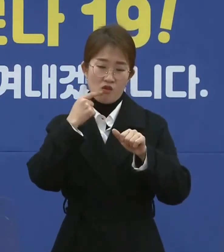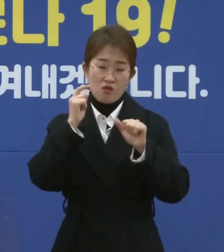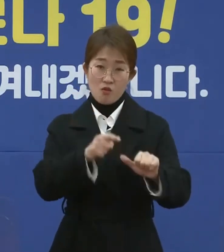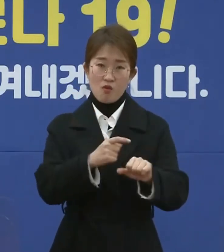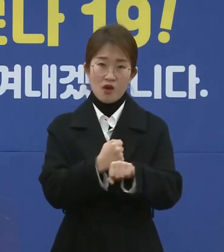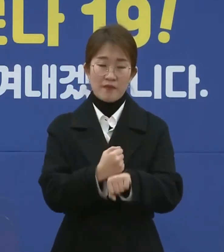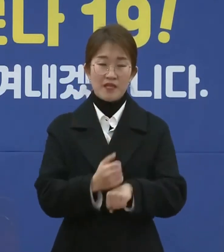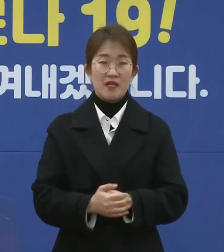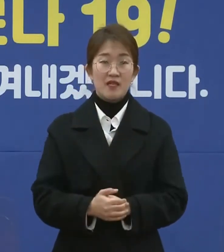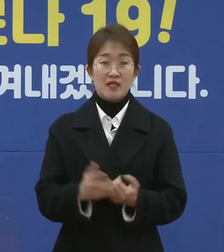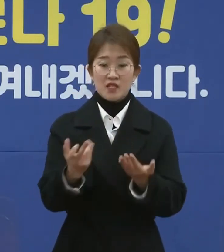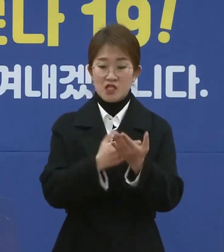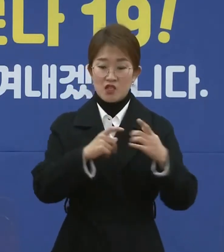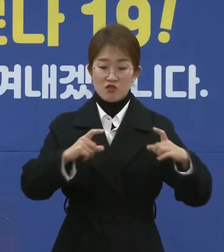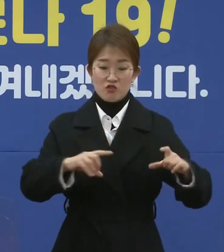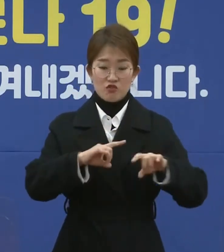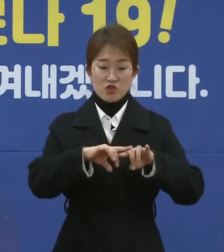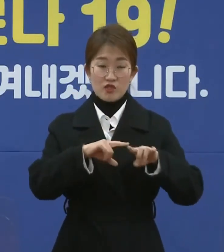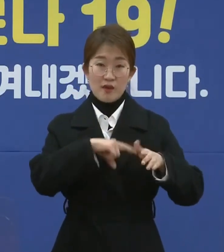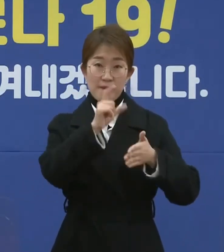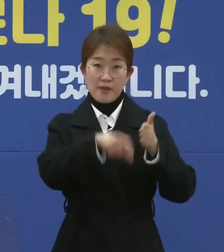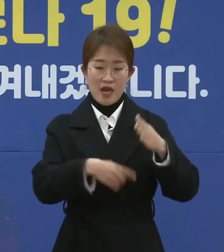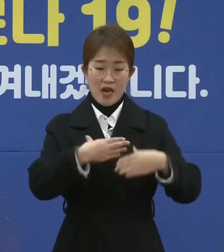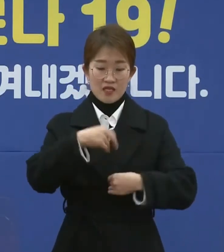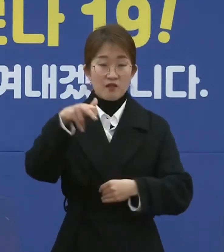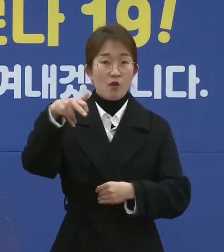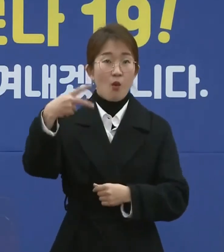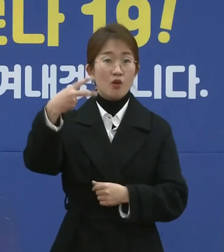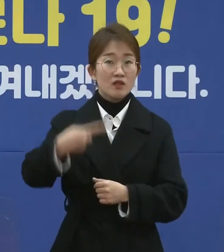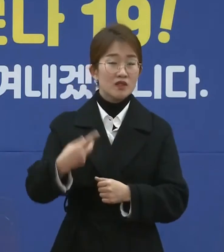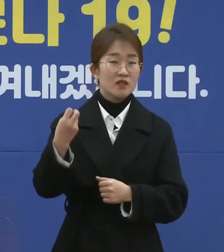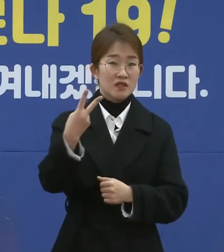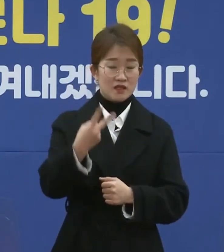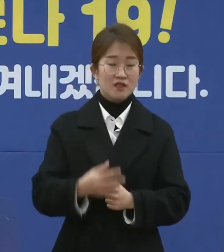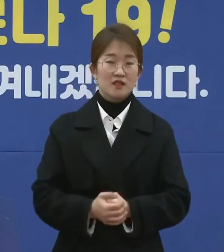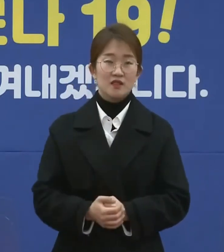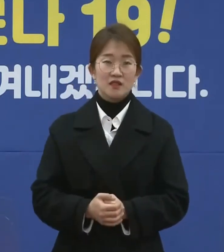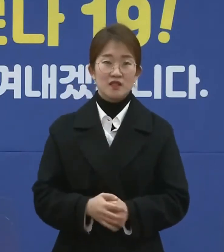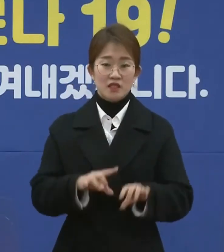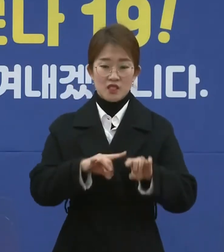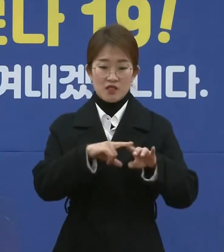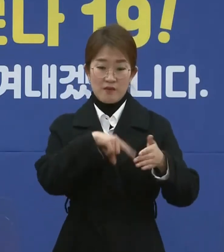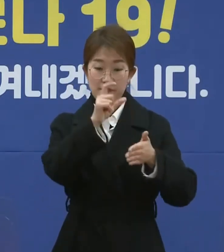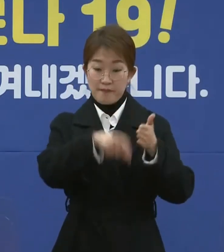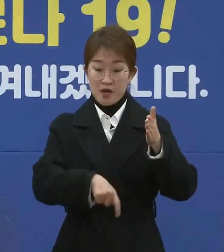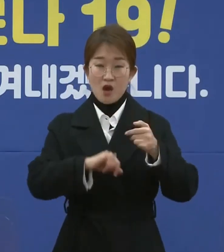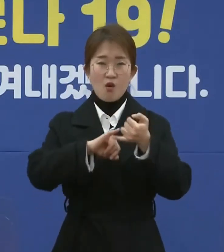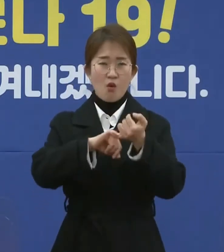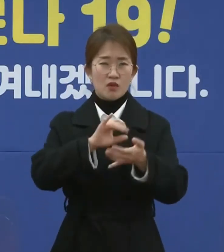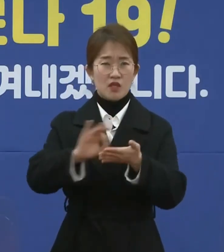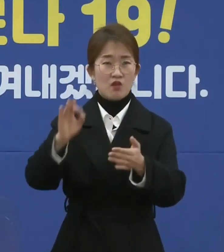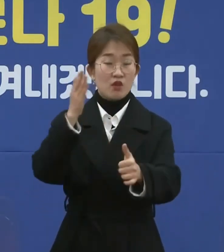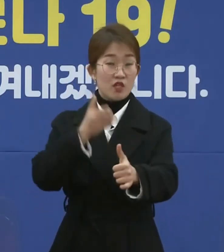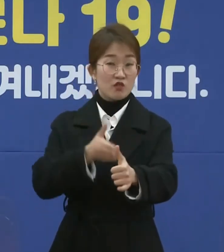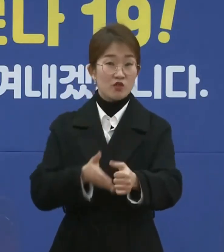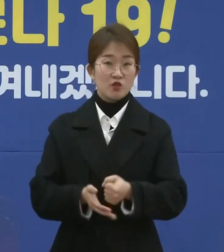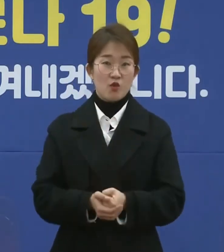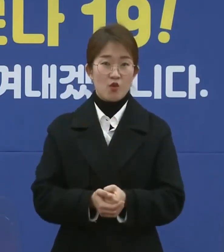제주형 전자출입명부인 안심코드 등을 비롯해서 전자출입명부를 반드시 사용해 주시고